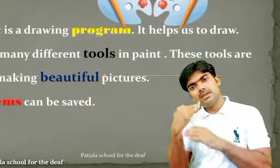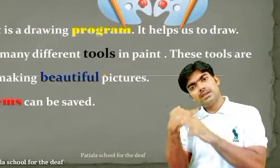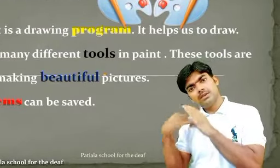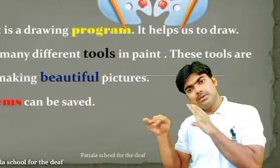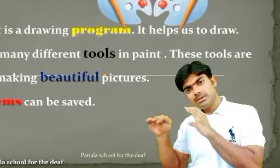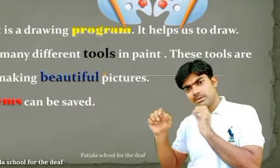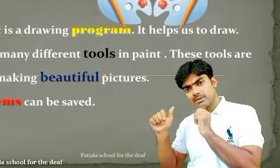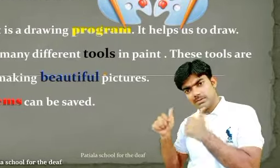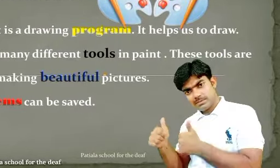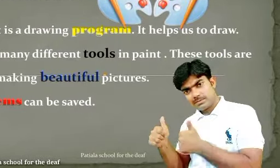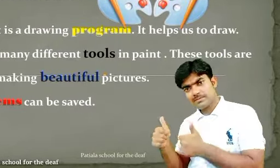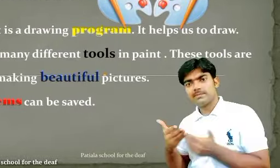कंप्यूटर पर